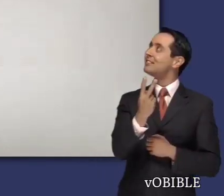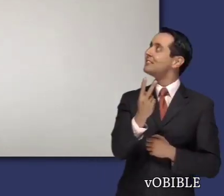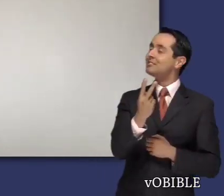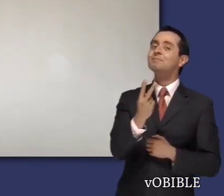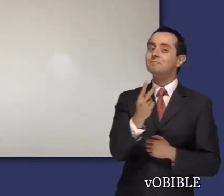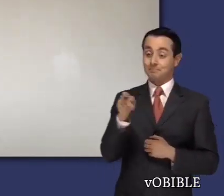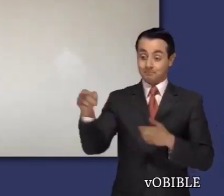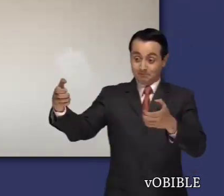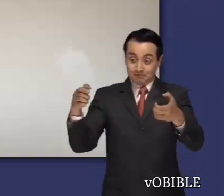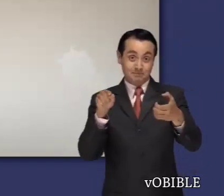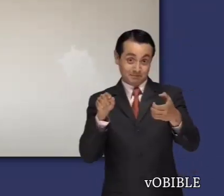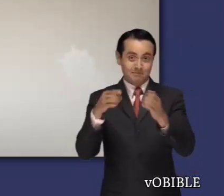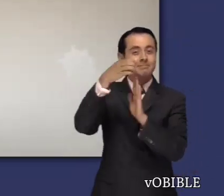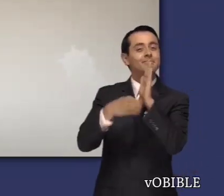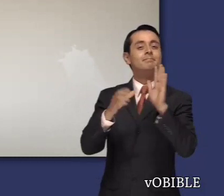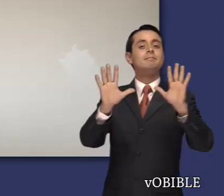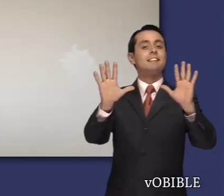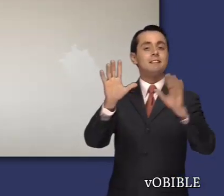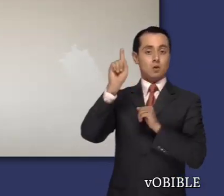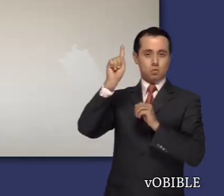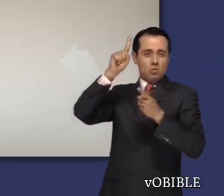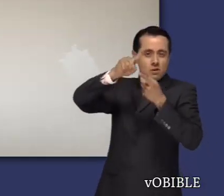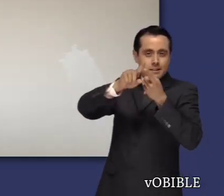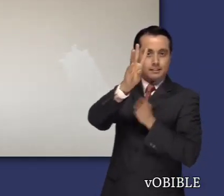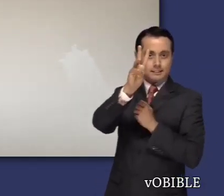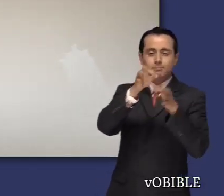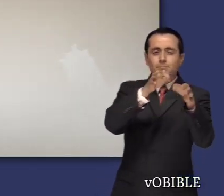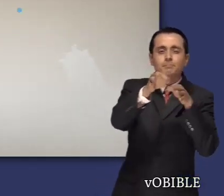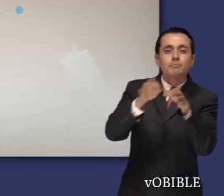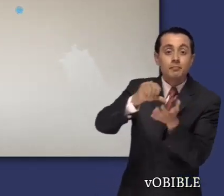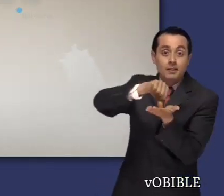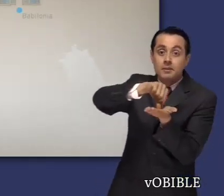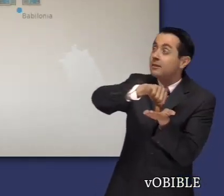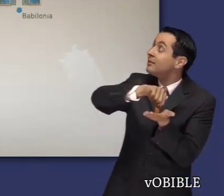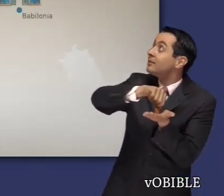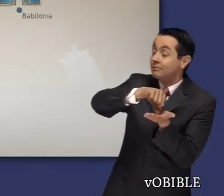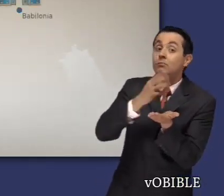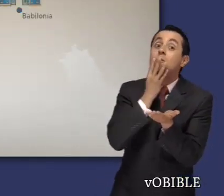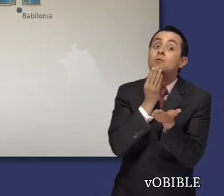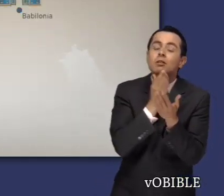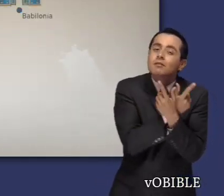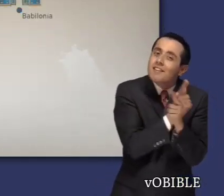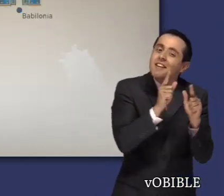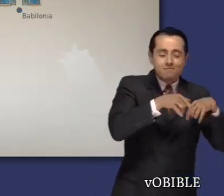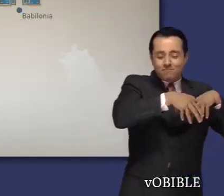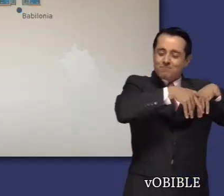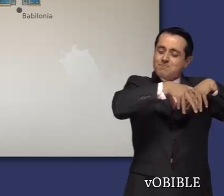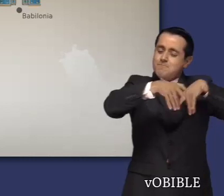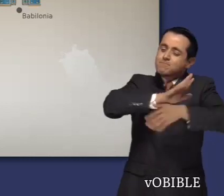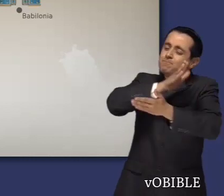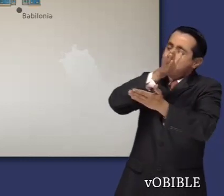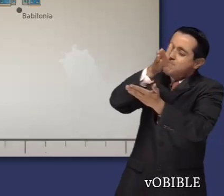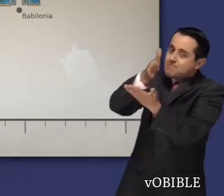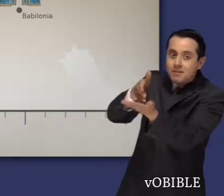El libro de Esdras tiene 10 capítulos. En los capítulos 1 a 6, se habla del regreso de un pequeño grupo